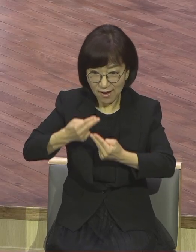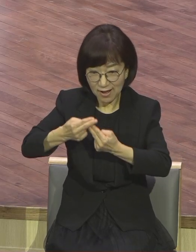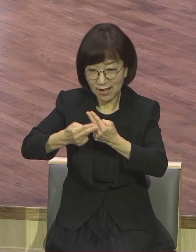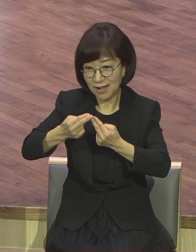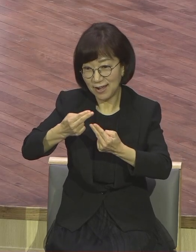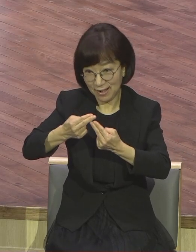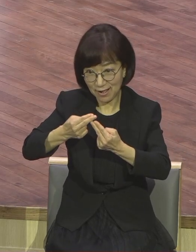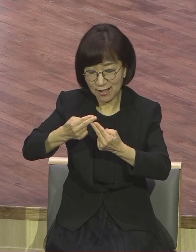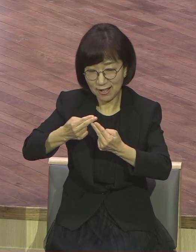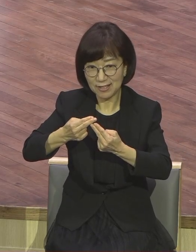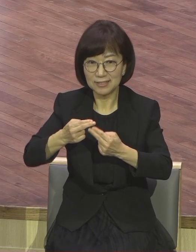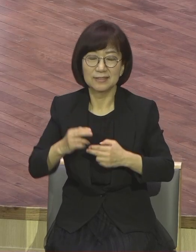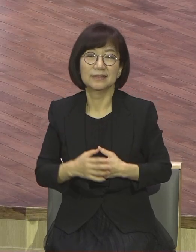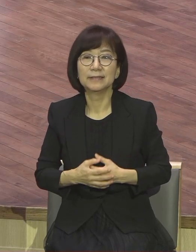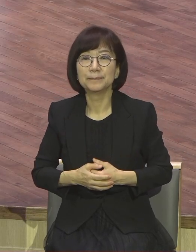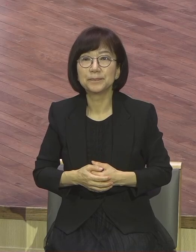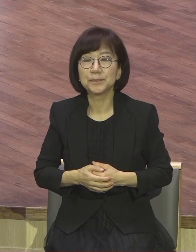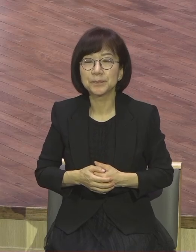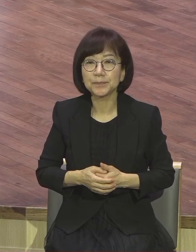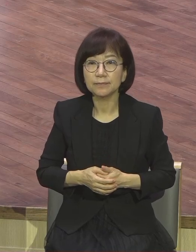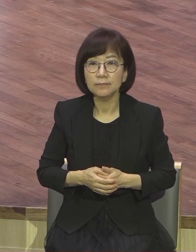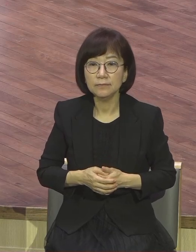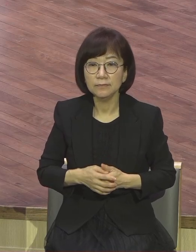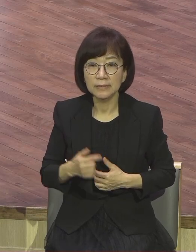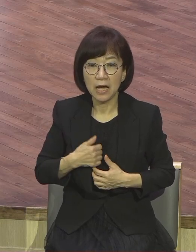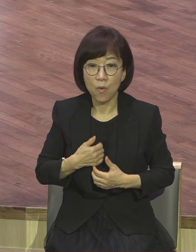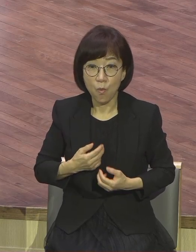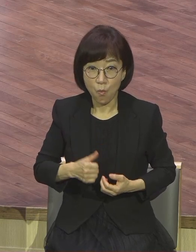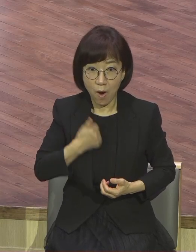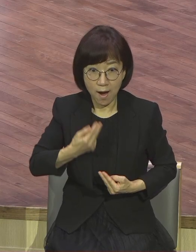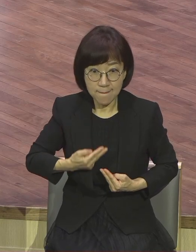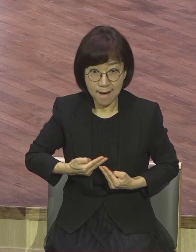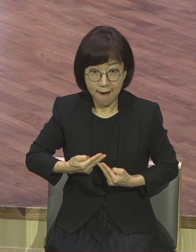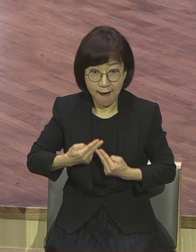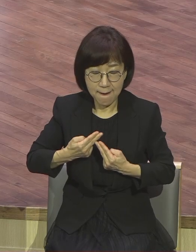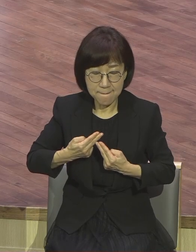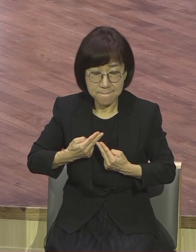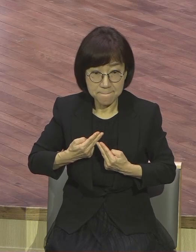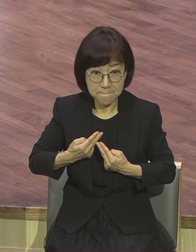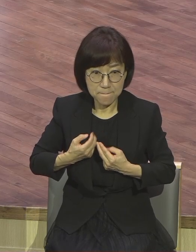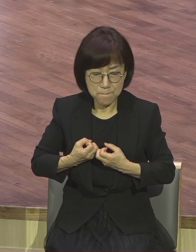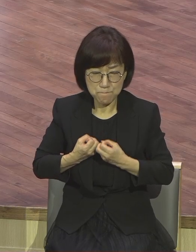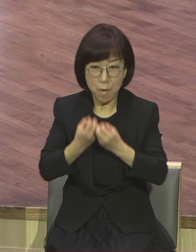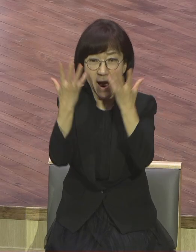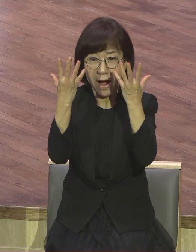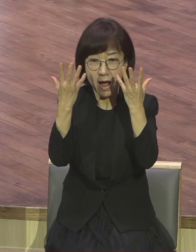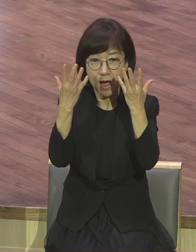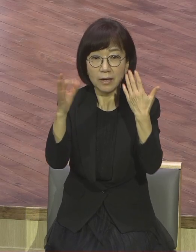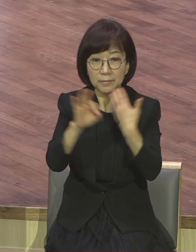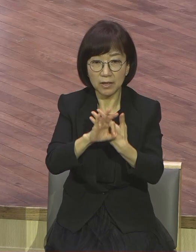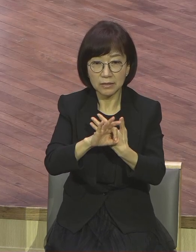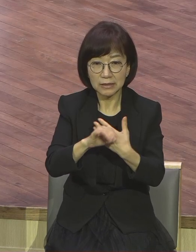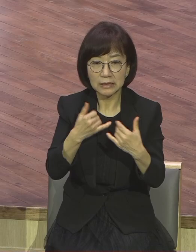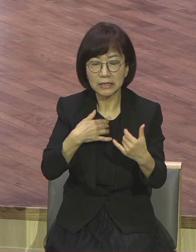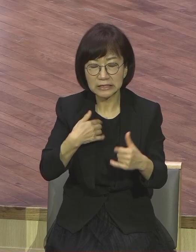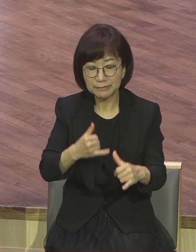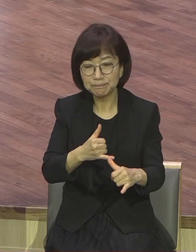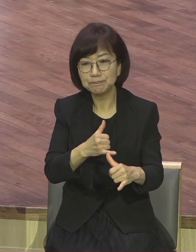화가 가득 차인 것이 폭발할 때 자살 내지는 살인입니다. 자기가